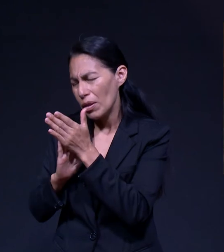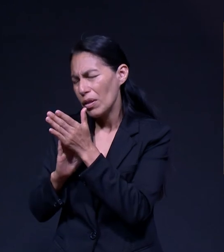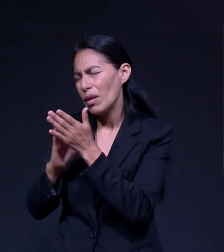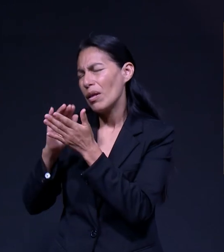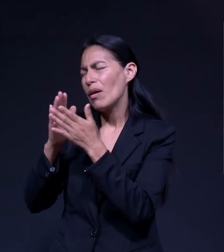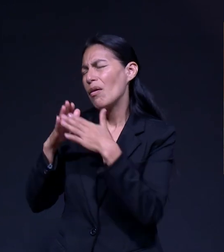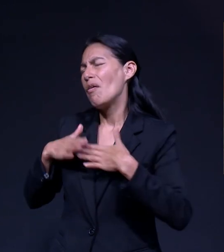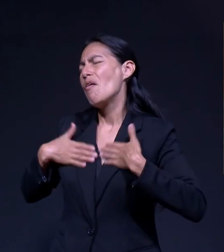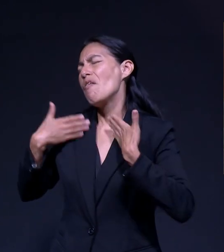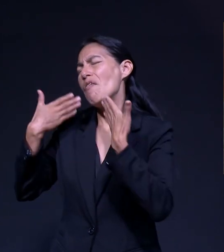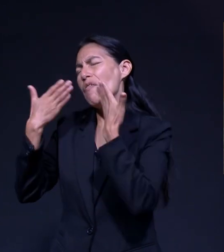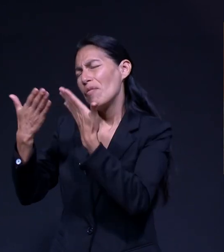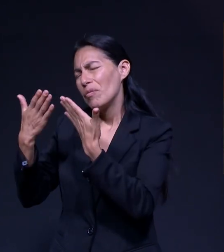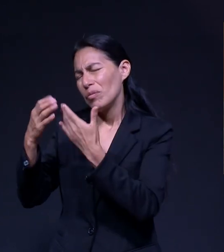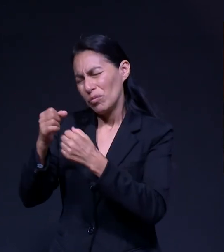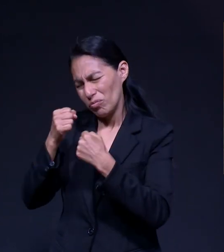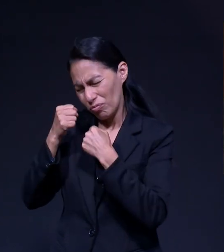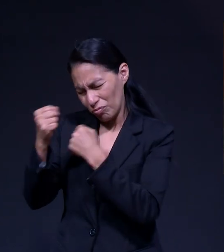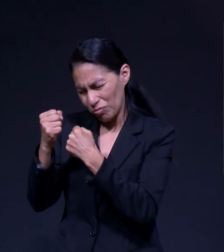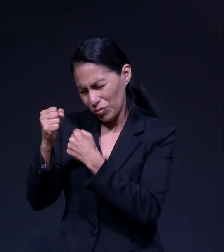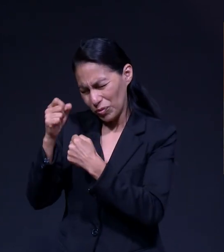sabiendo que siempre, siempre nos escuchas.